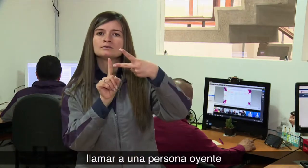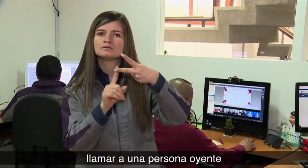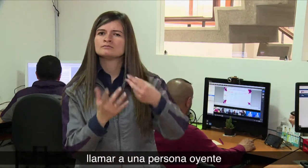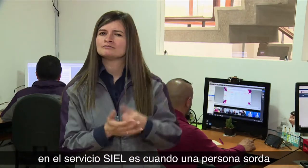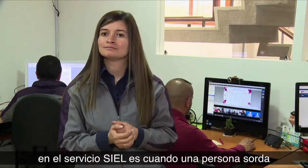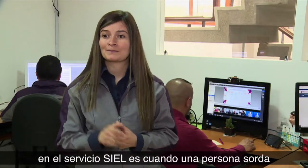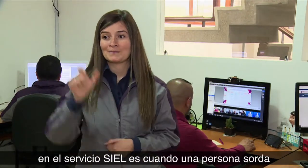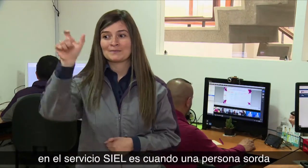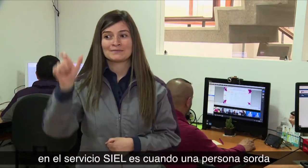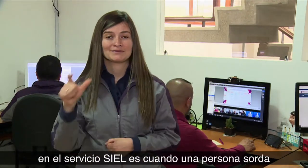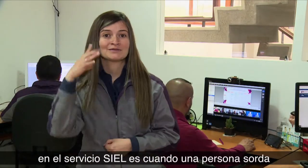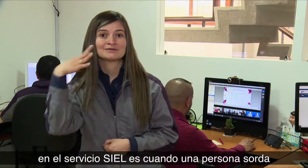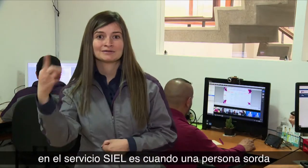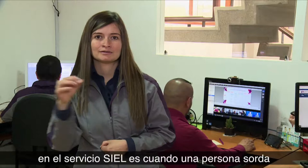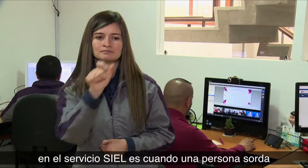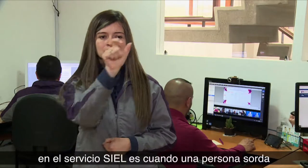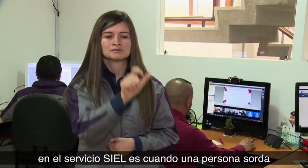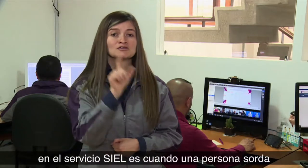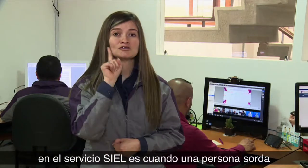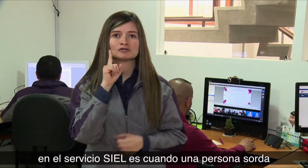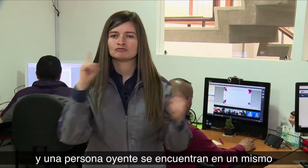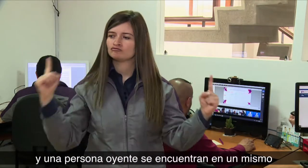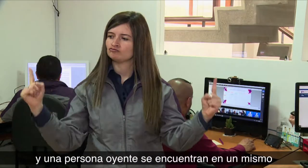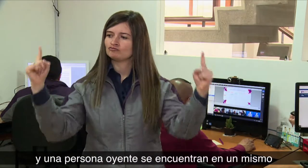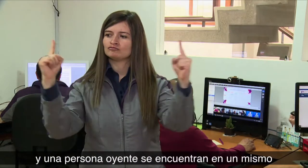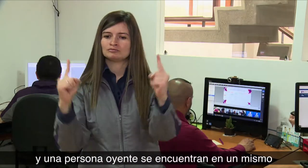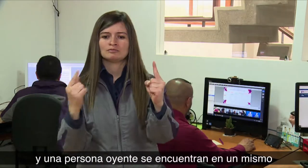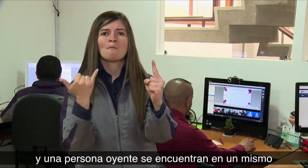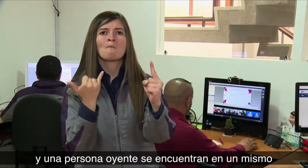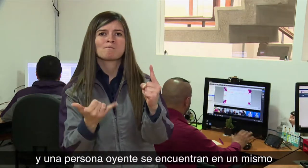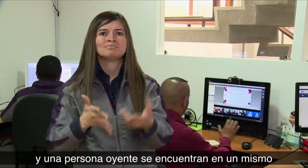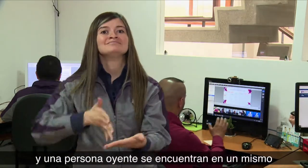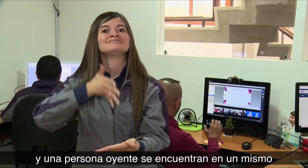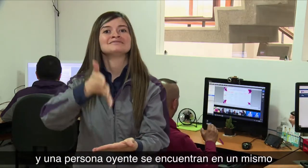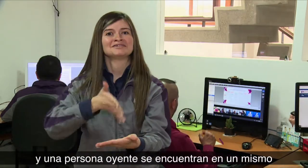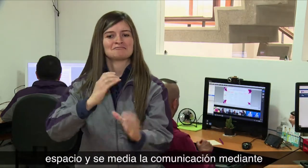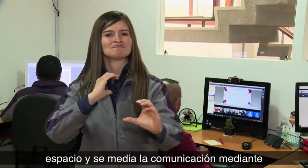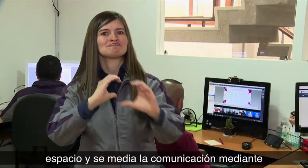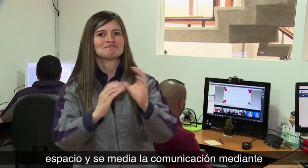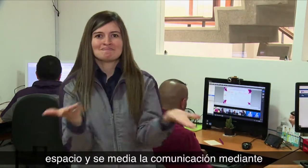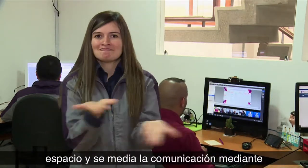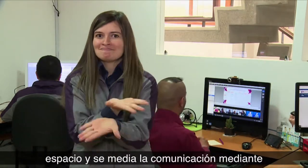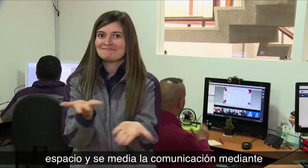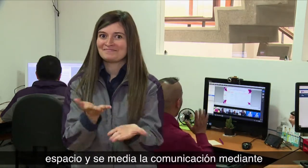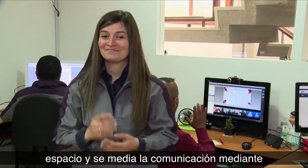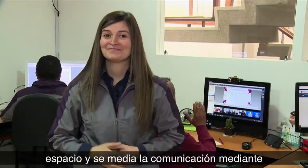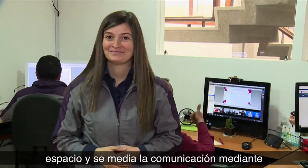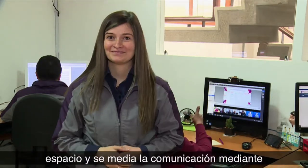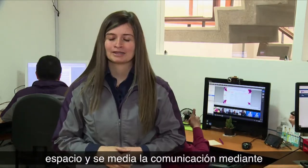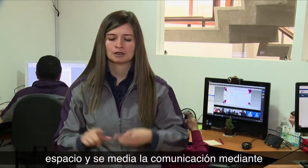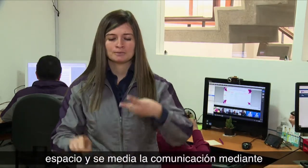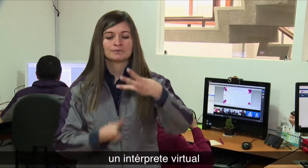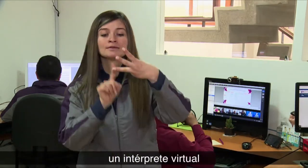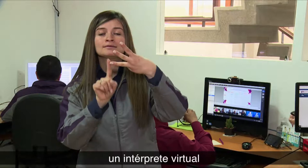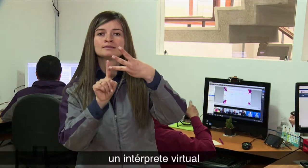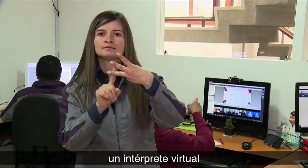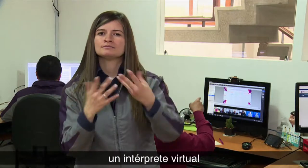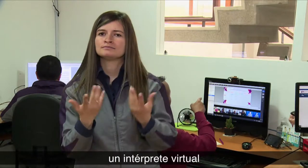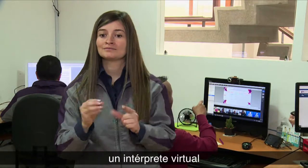En el servicio CIEL es cuando una persona sorda y una persona oyente se encuentran en un mismo espacio y se media la comunicación mediante un intérprete virtual.